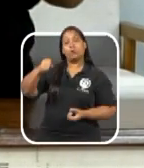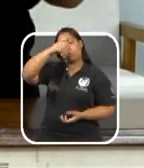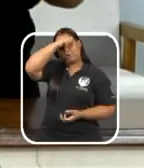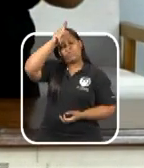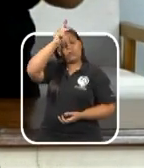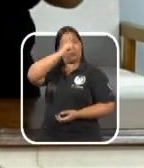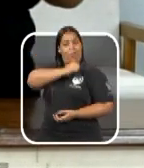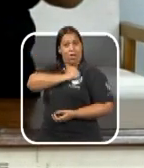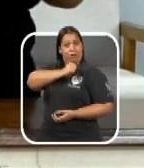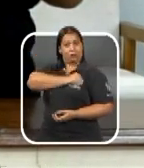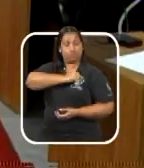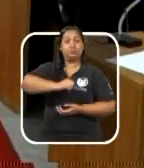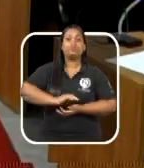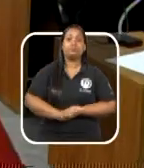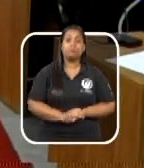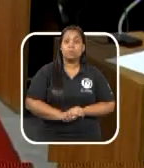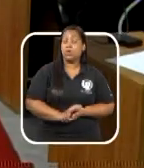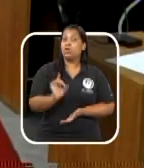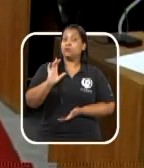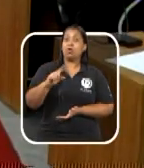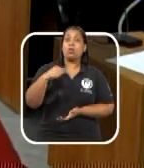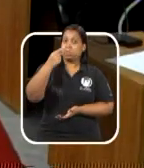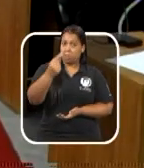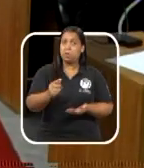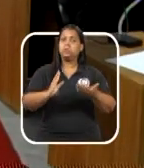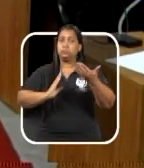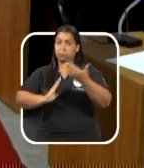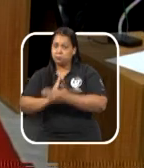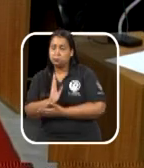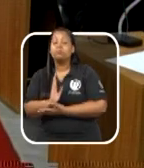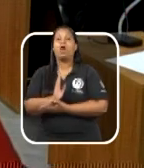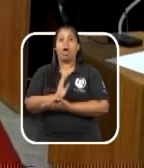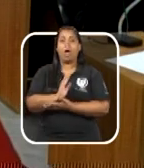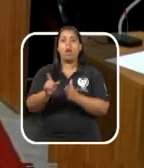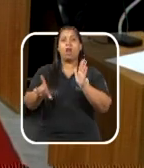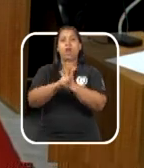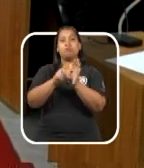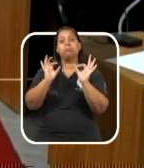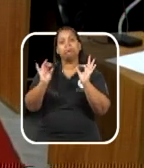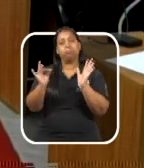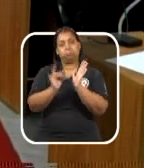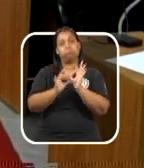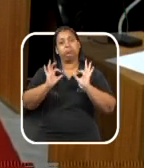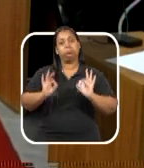prefeito Edinho Araújo. Somente depois desse trâmite é que vira uma lei.